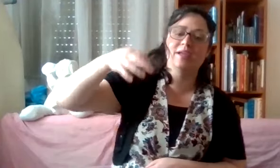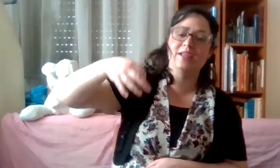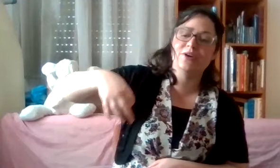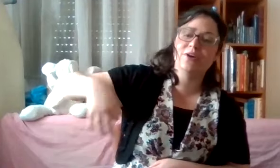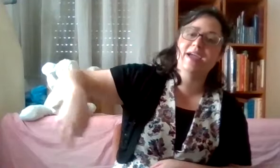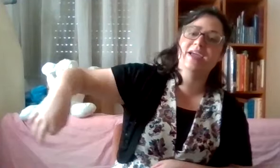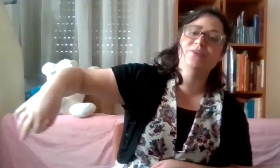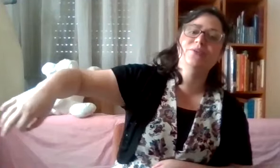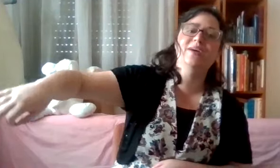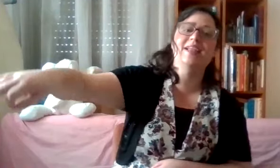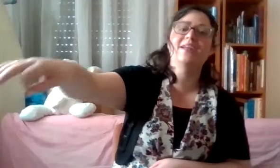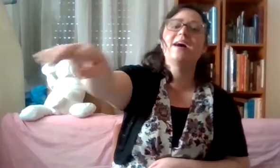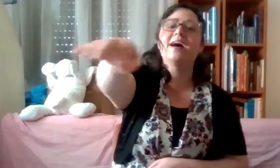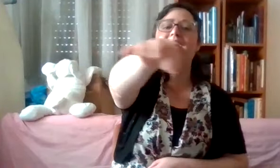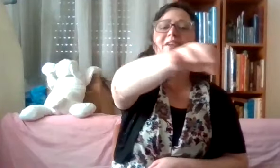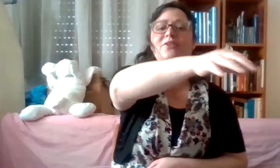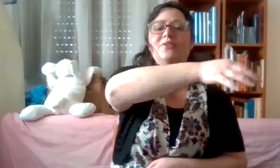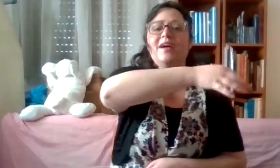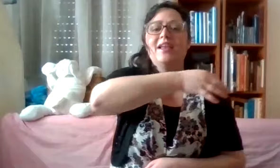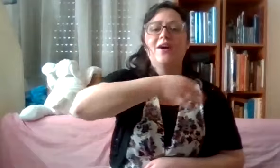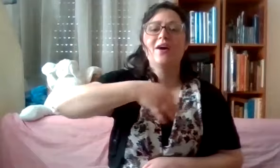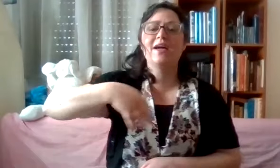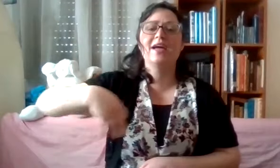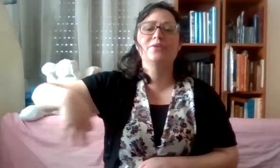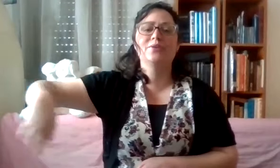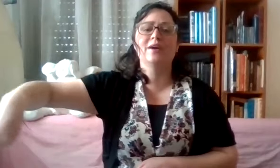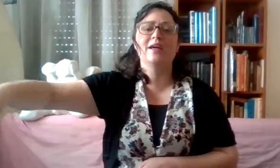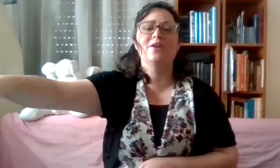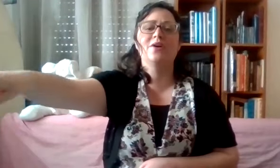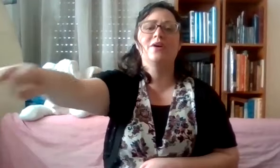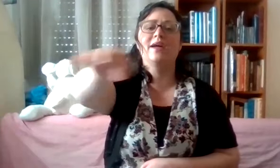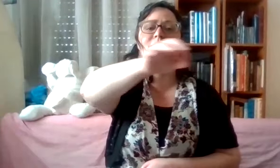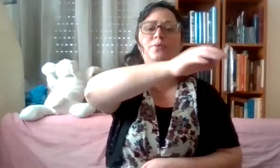אלוהנו, אלוהנו, אלוהנו, אלוהנו.